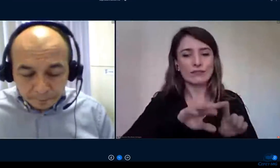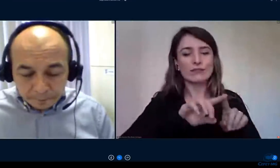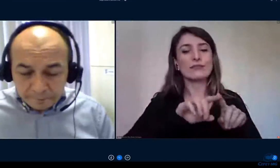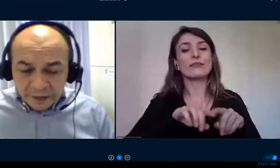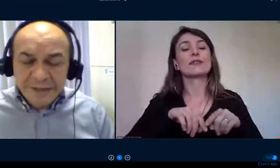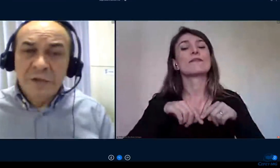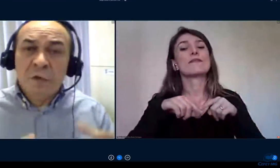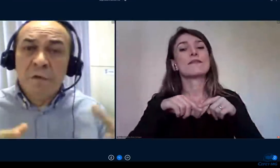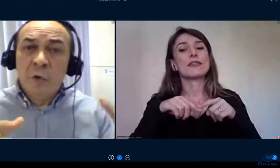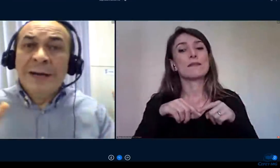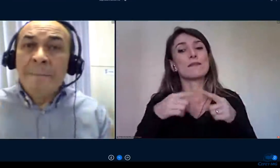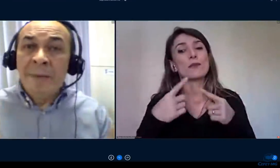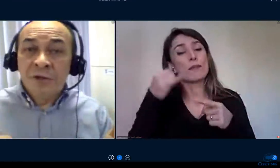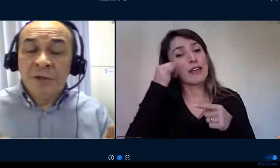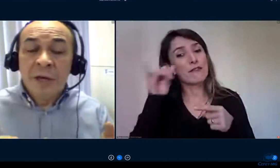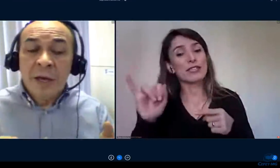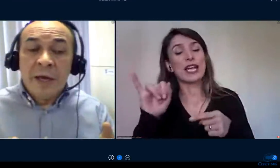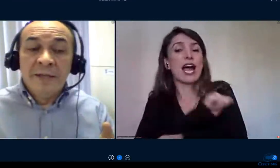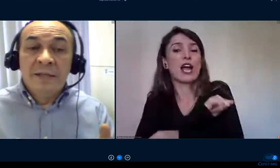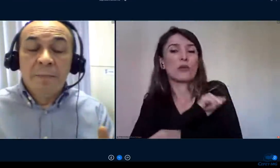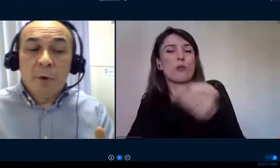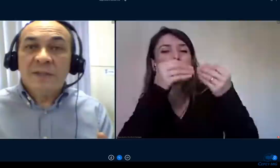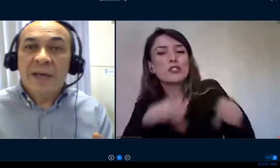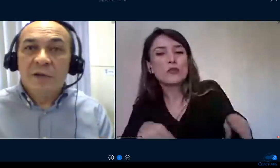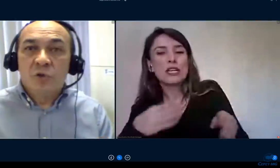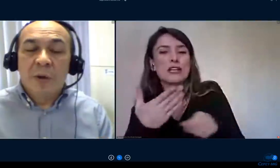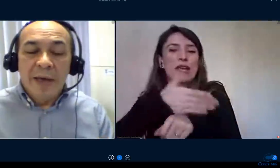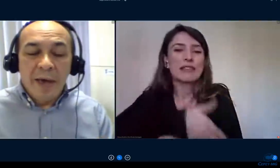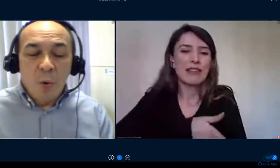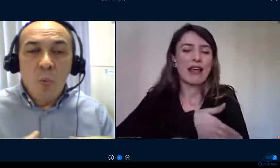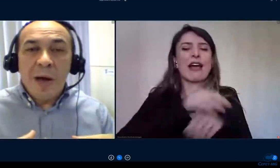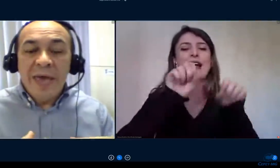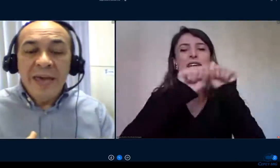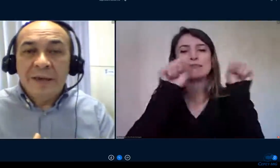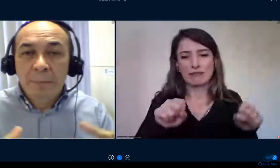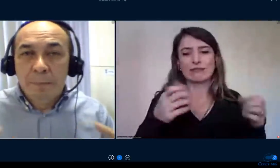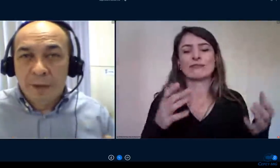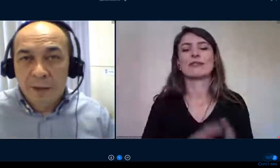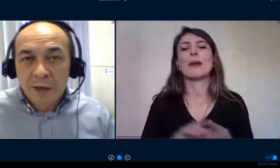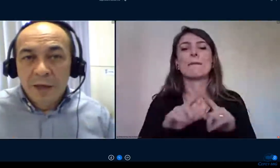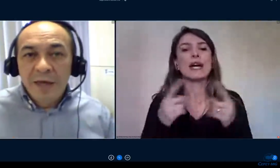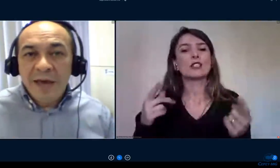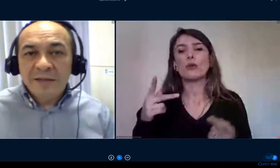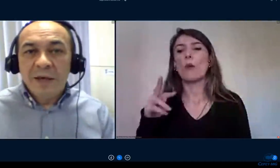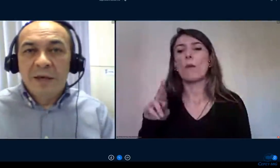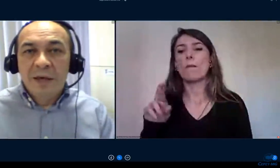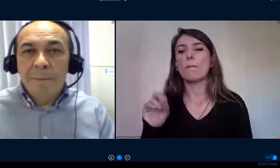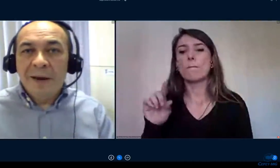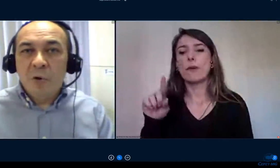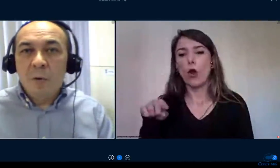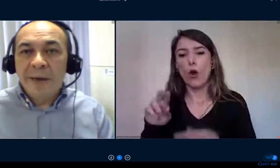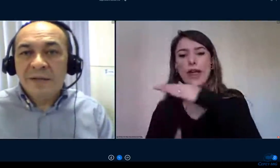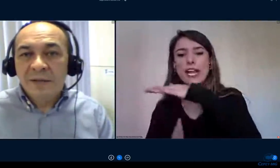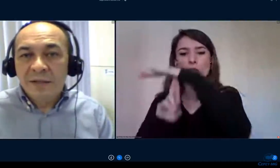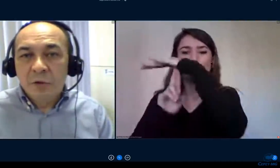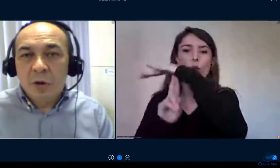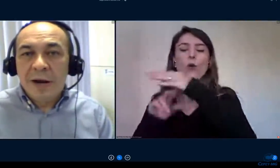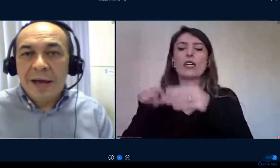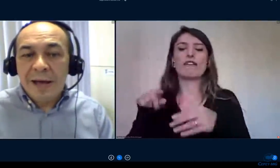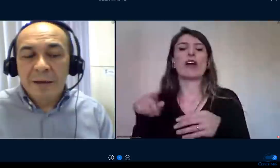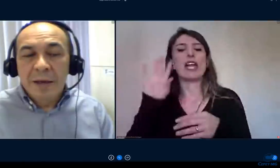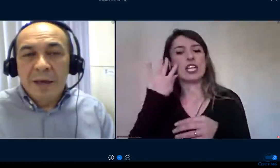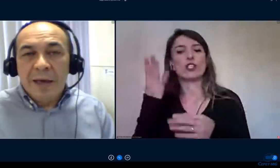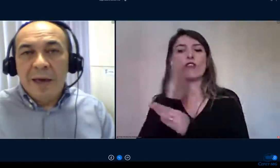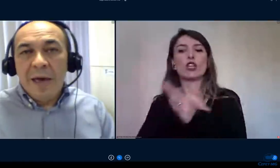desenvolver unicamente esse processo é uma equipe e essa equipe ela começa a se